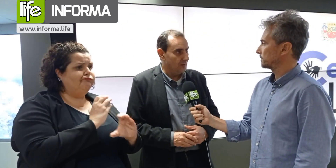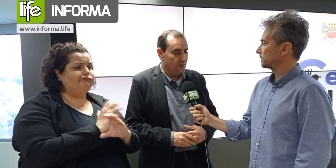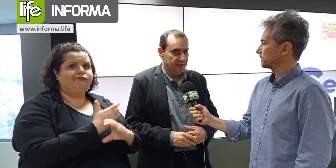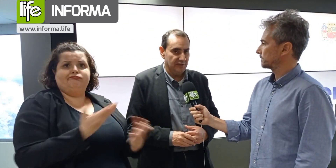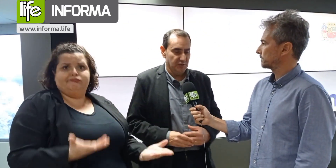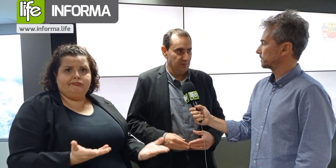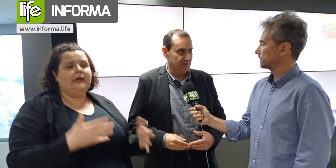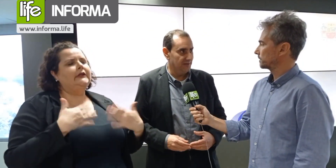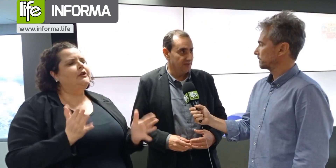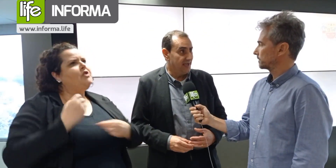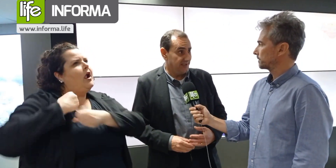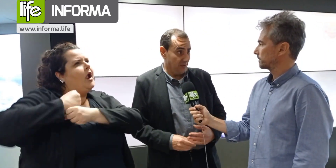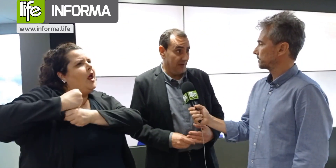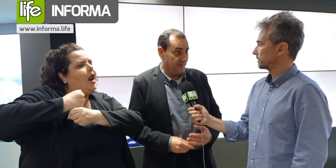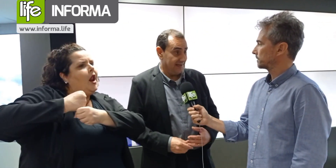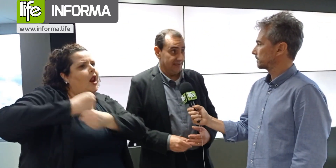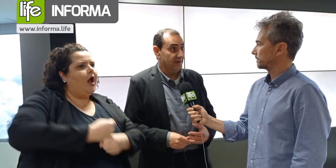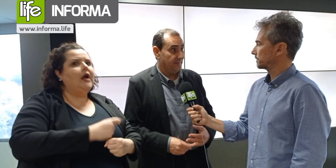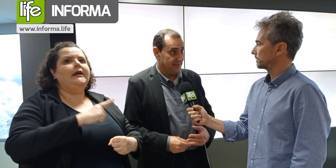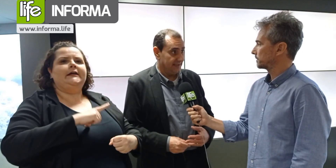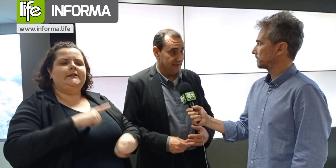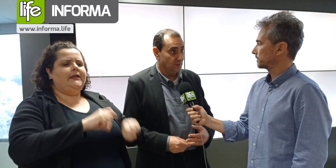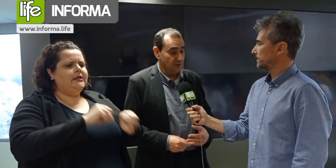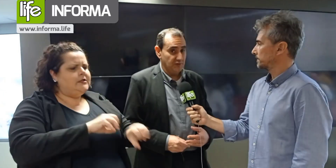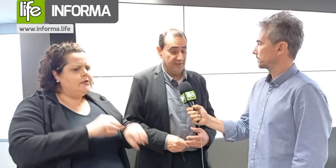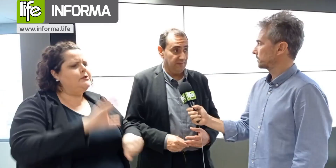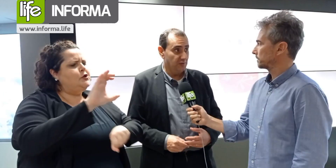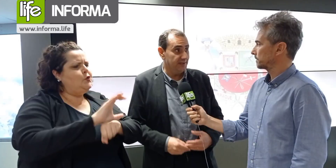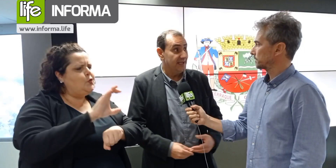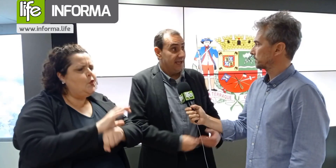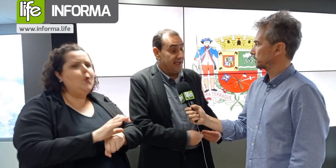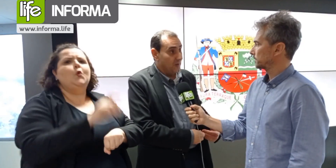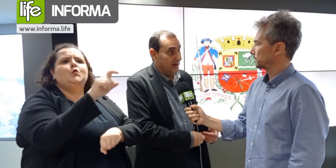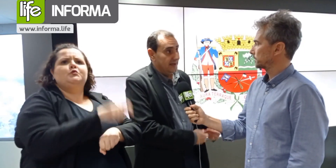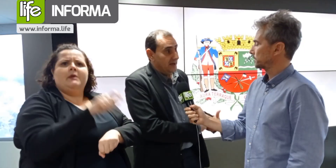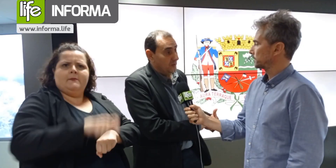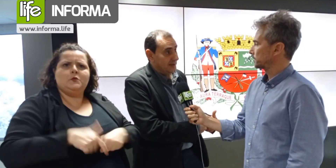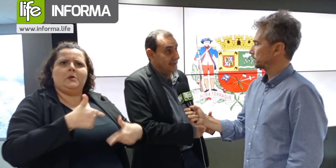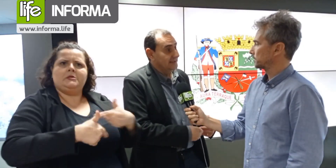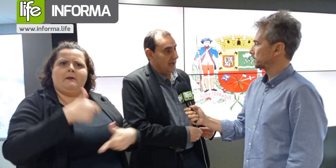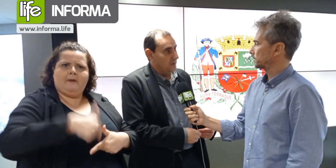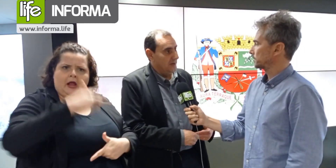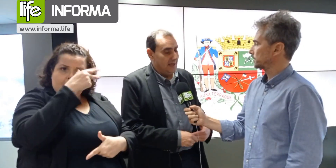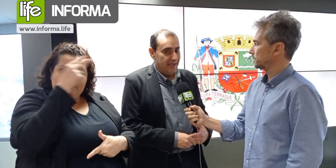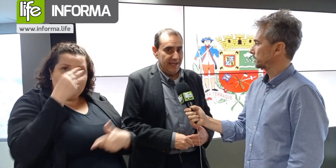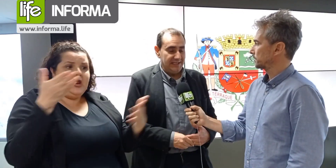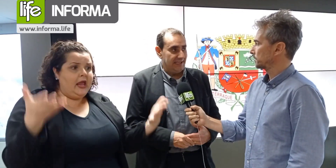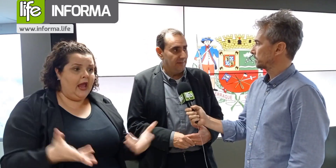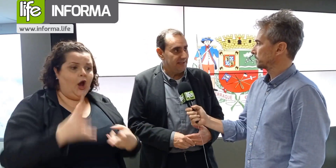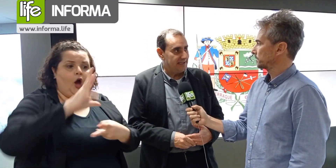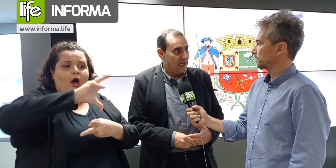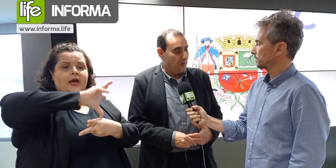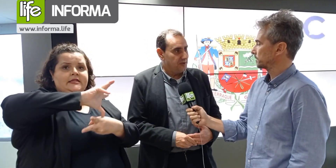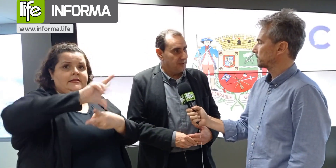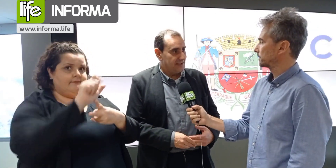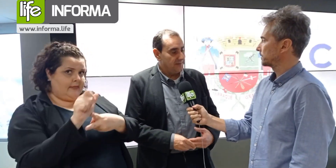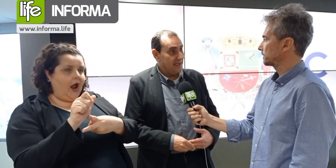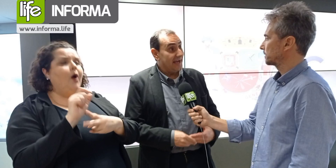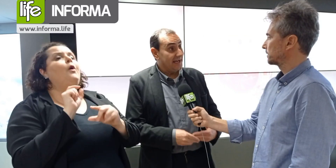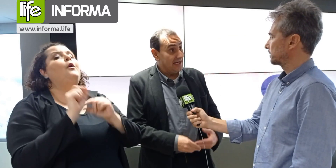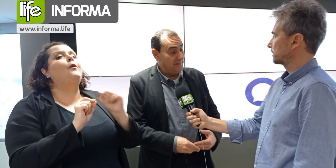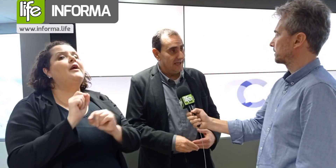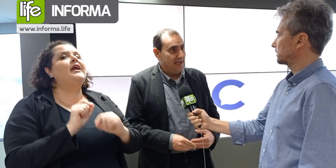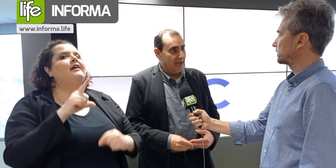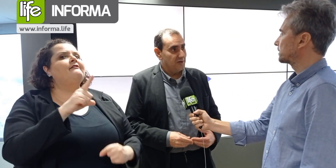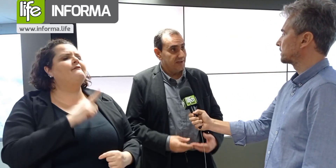processo, ao longo desses últimos anos, de qualificação e capacitação dos nossos servidores. E agora, com a Central de Libras, onde nós